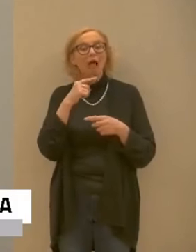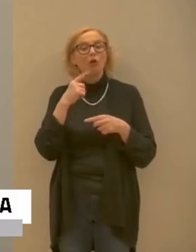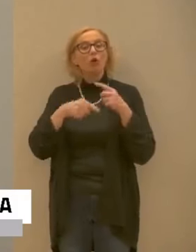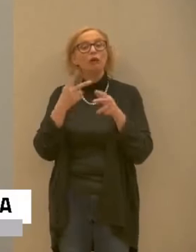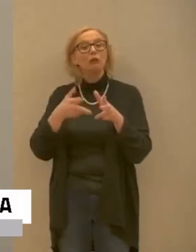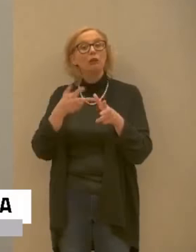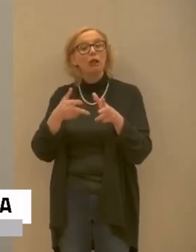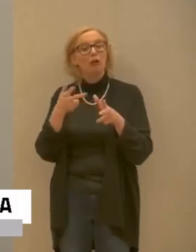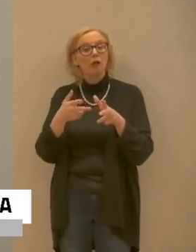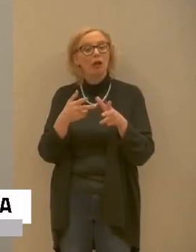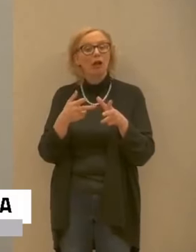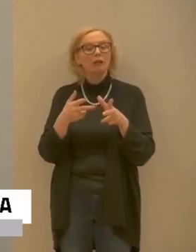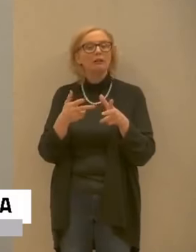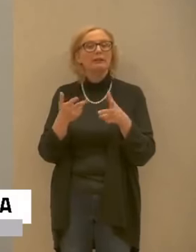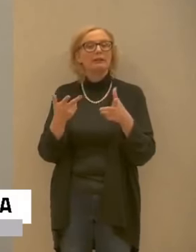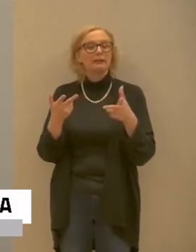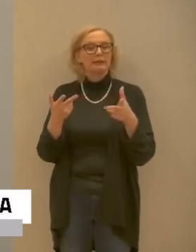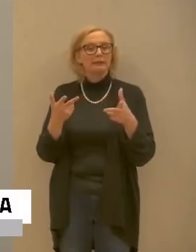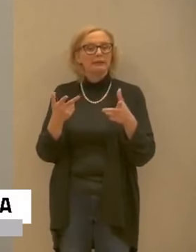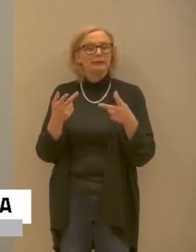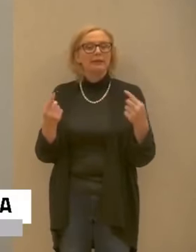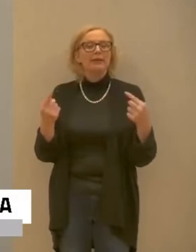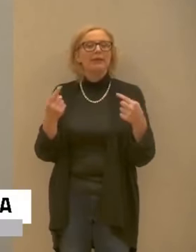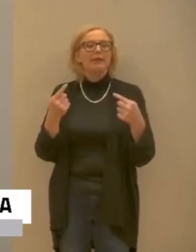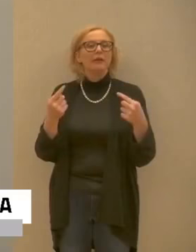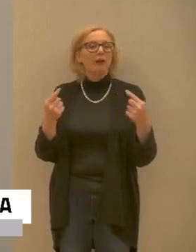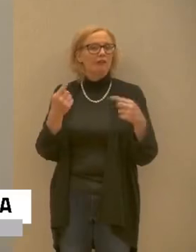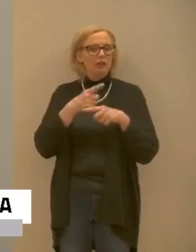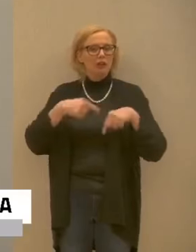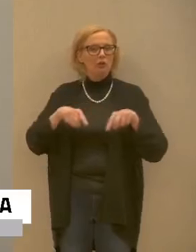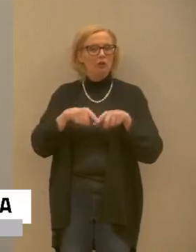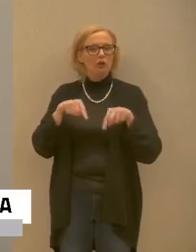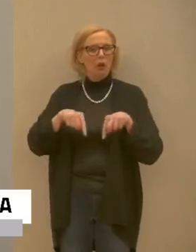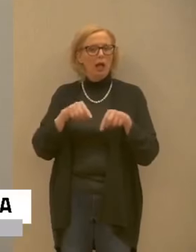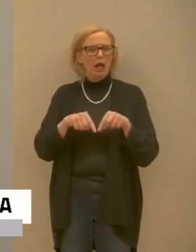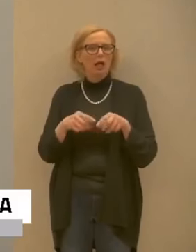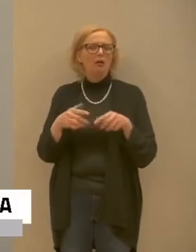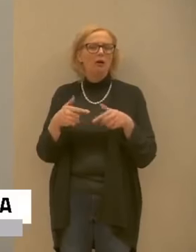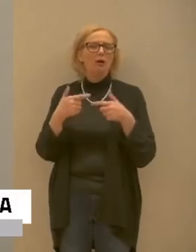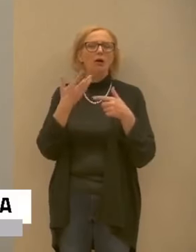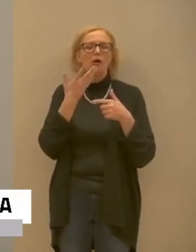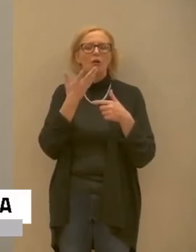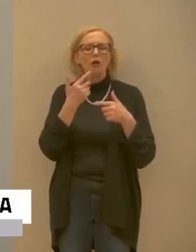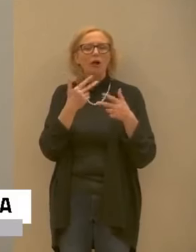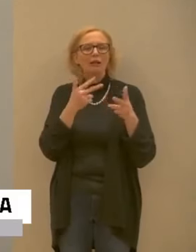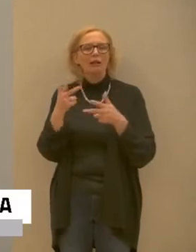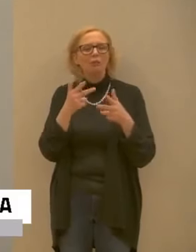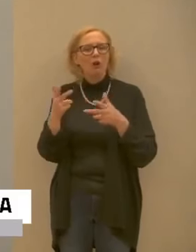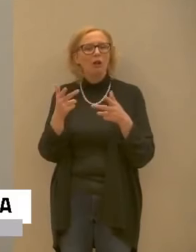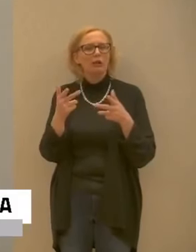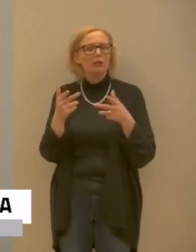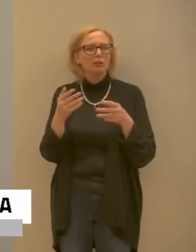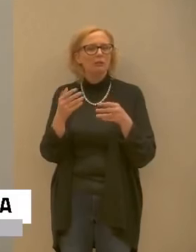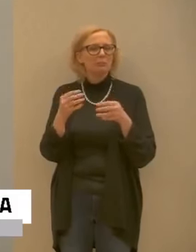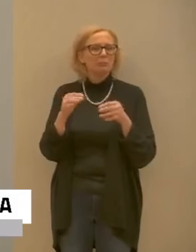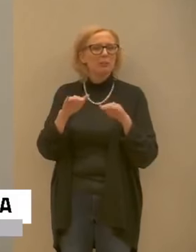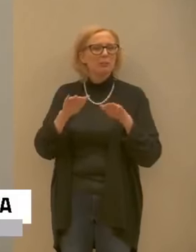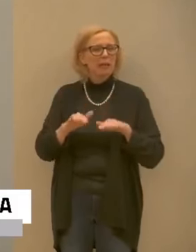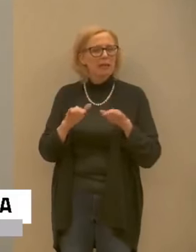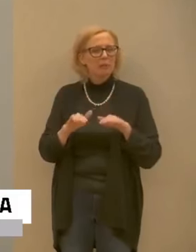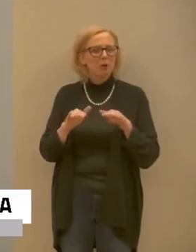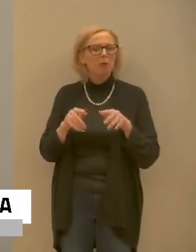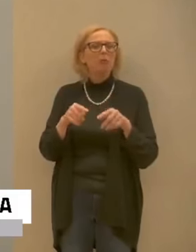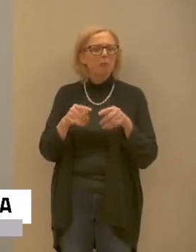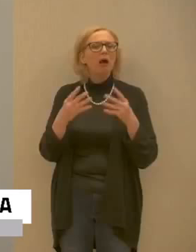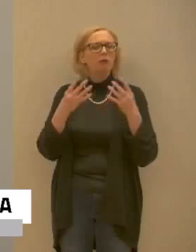il dilemma nostro è quello di mantenere una quota minima di servizi per non incoraggiare una mobilità sta funzionando